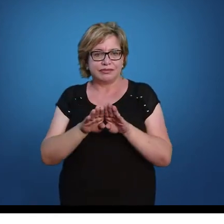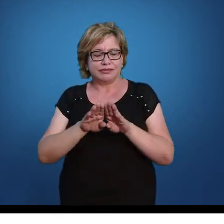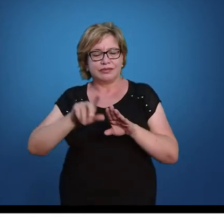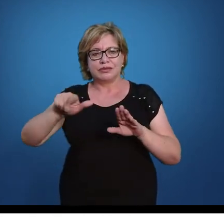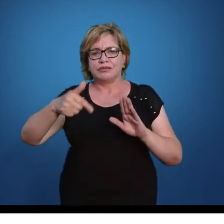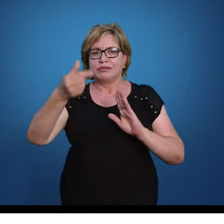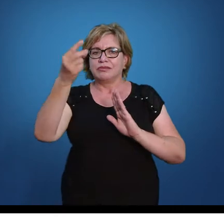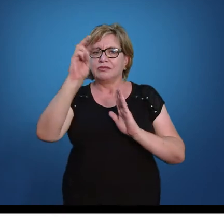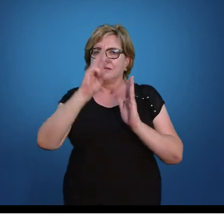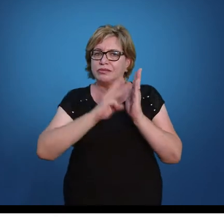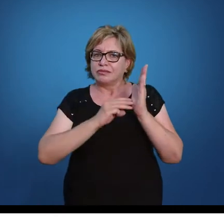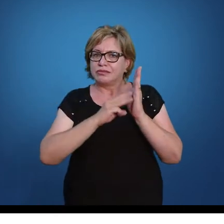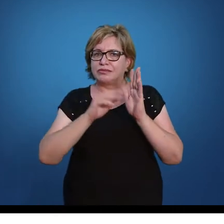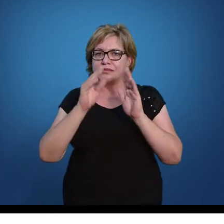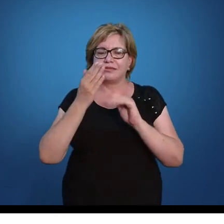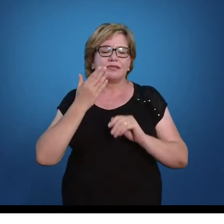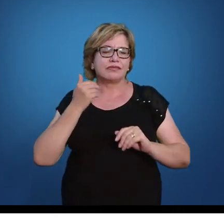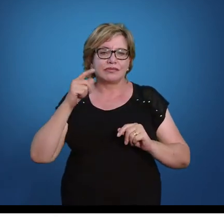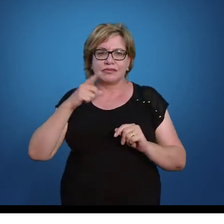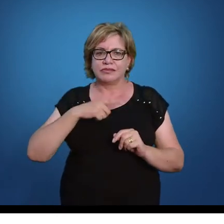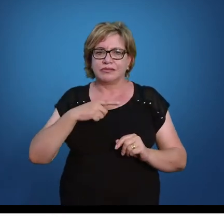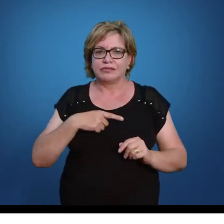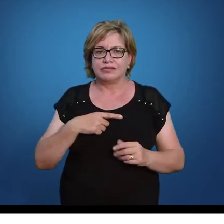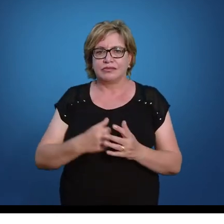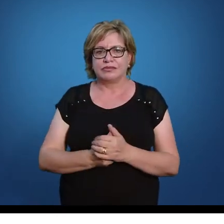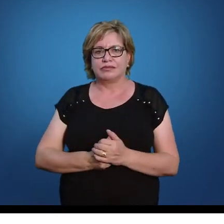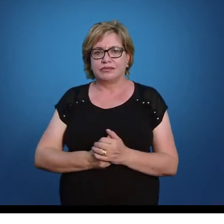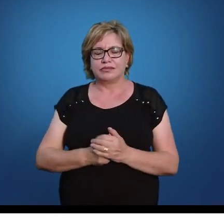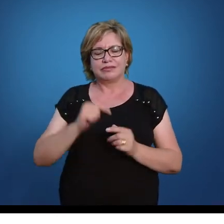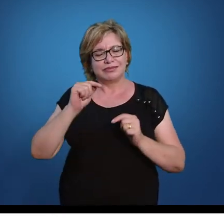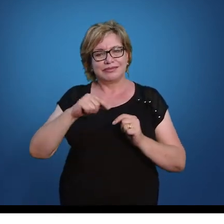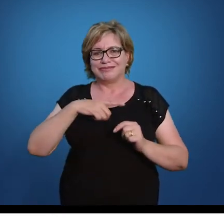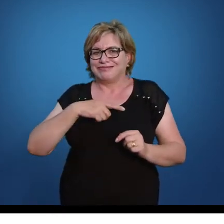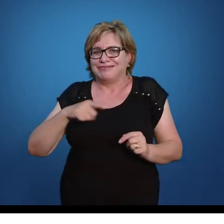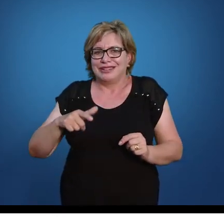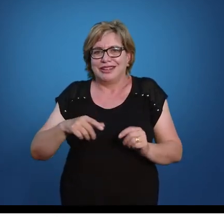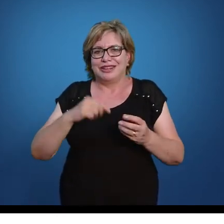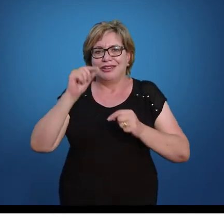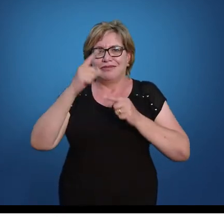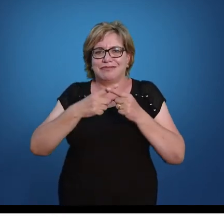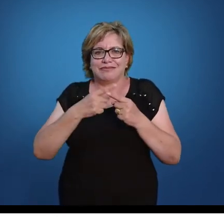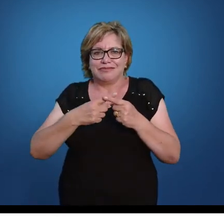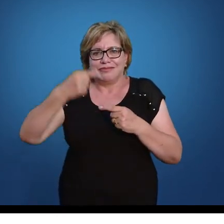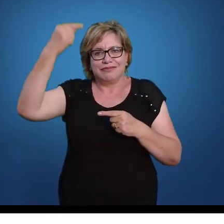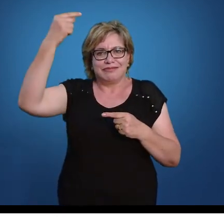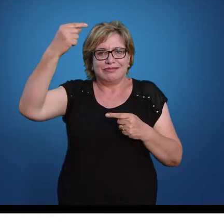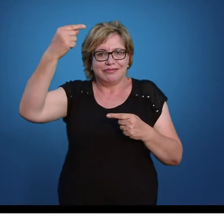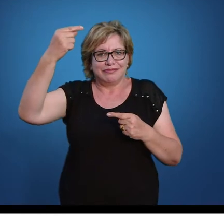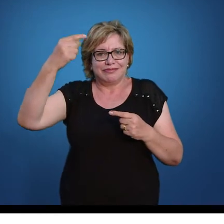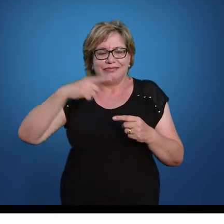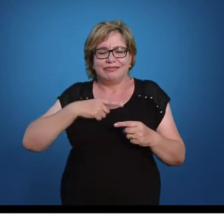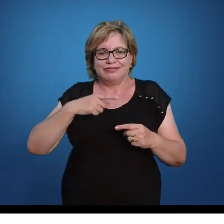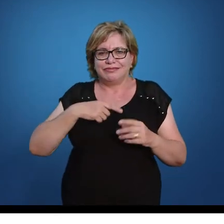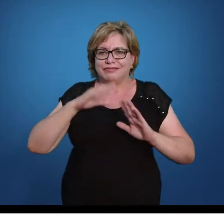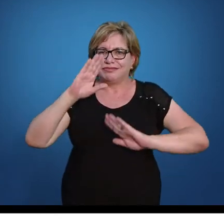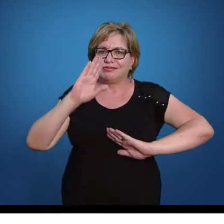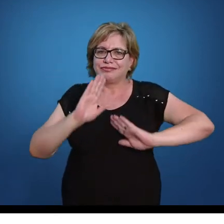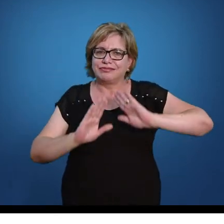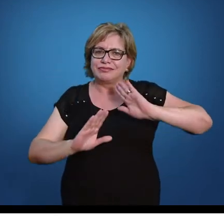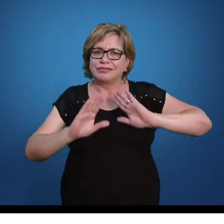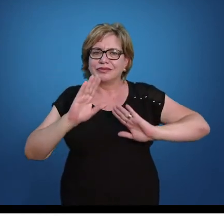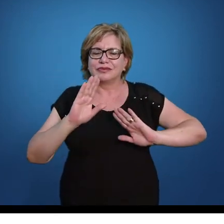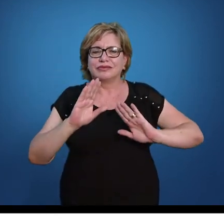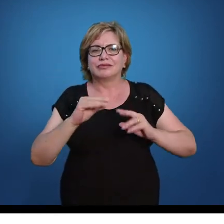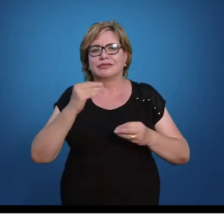métodos mais fáceis. Aqui não tem outra maneira, porque lá no primeiro grau você vai ter algumas situações, você